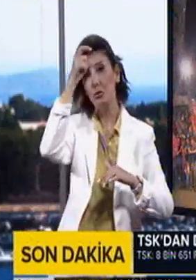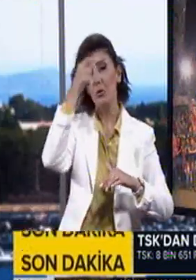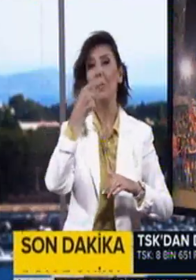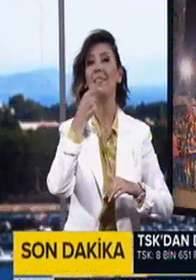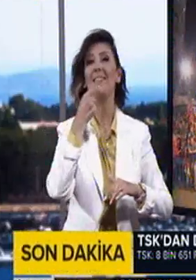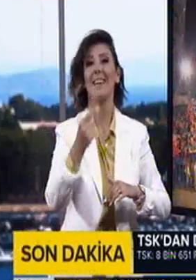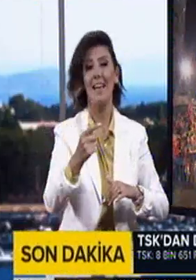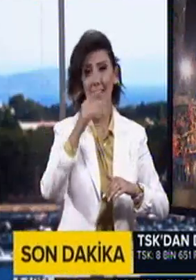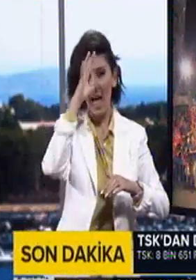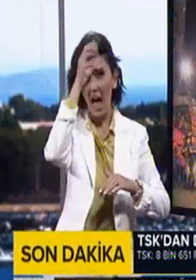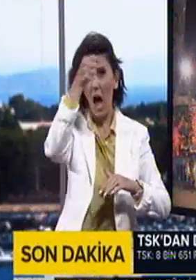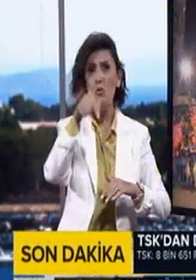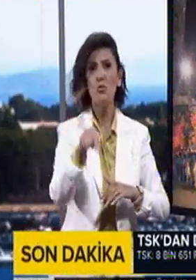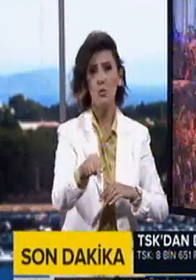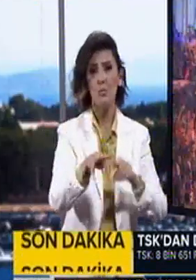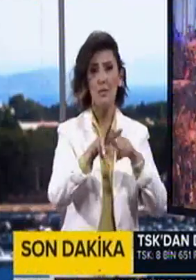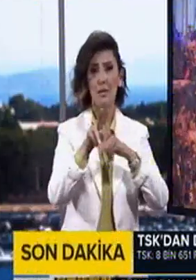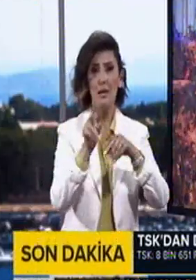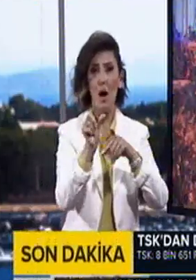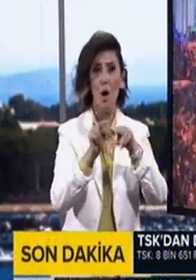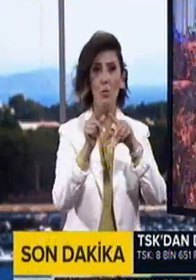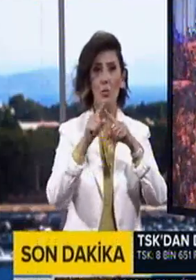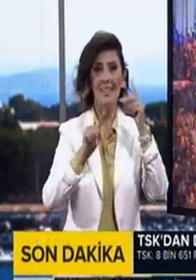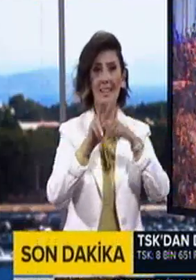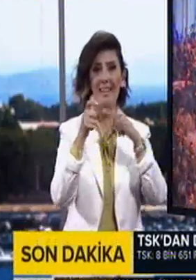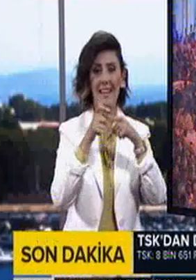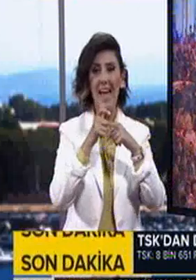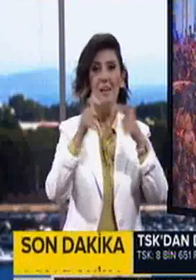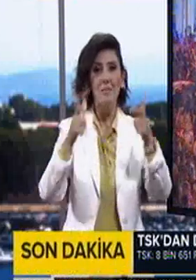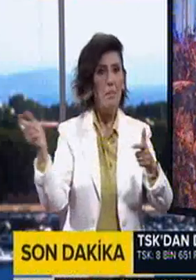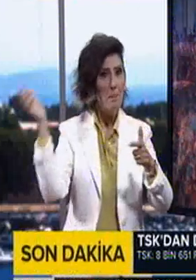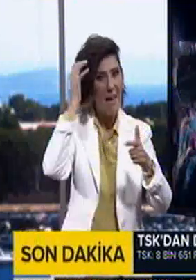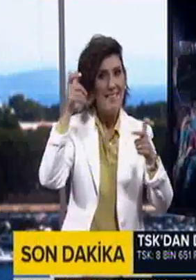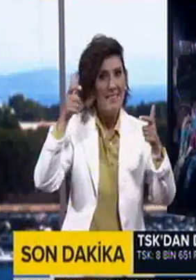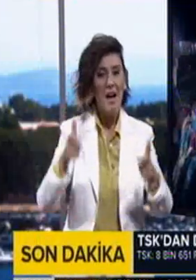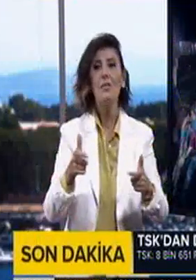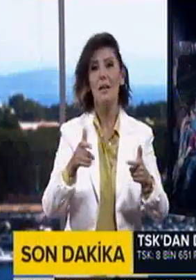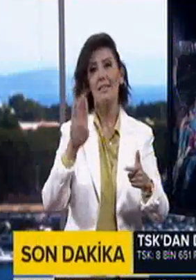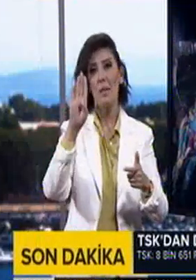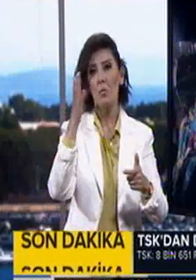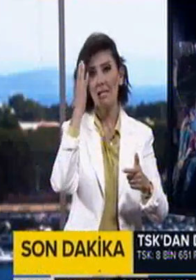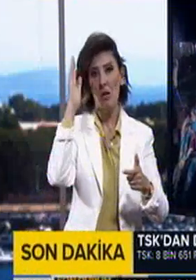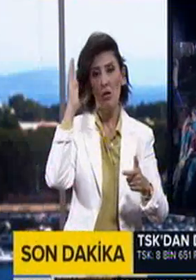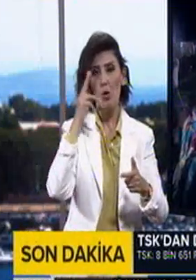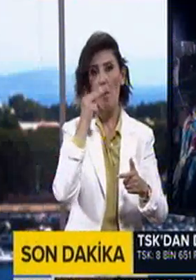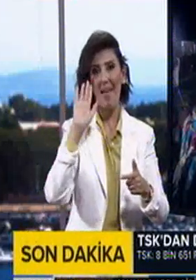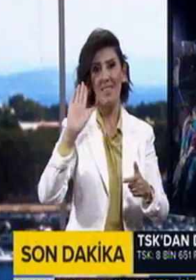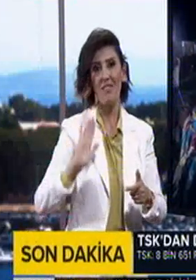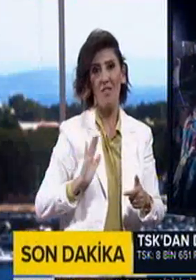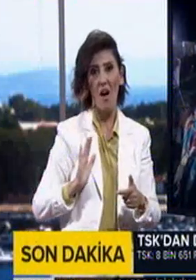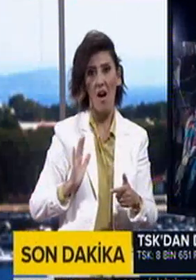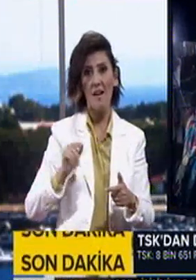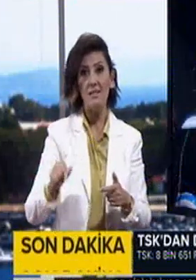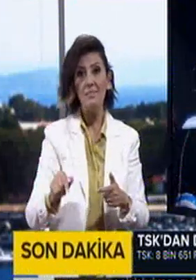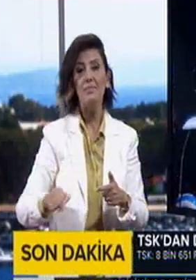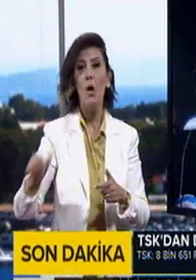Erzurum'da Yakutiye Kemp Meydanı demokrasi nöbetinin sembol mekanı oldu. Erzurum'da Ordu'da ise kale meydanında şehitler